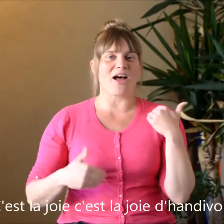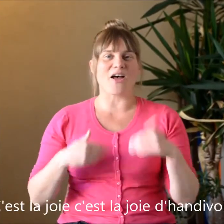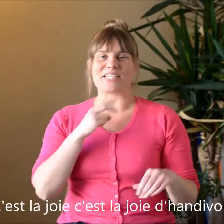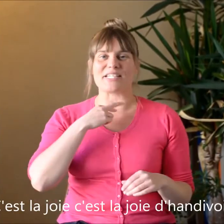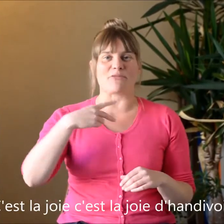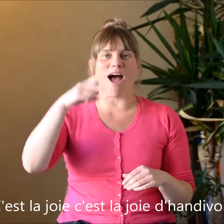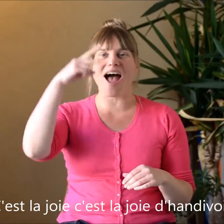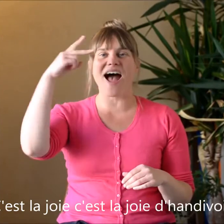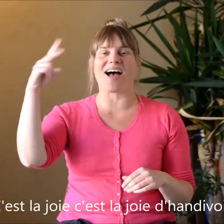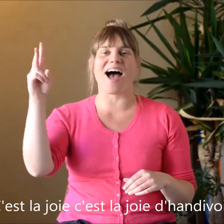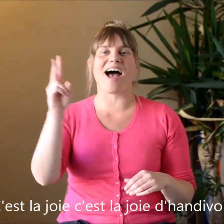'en dix voix